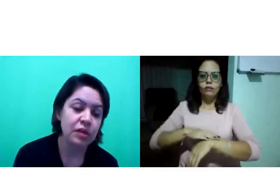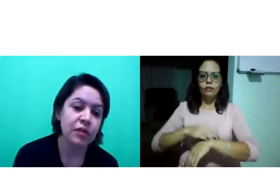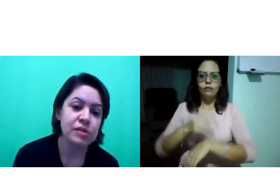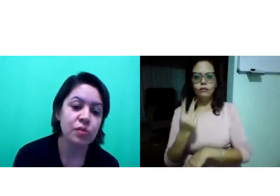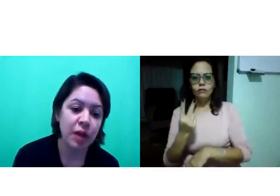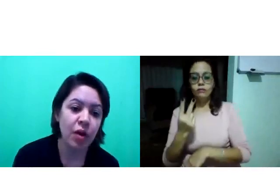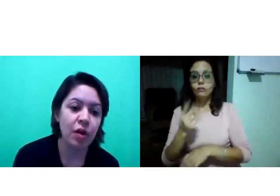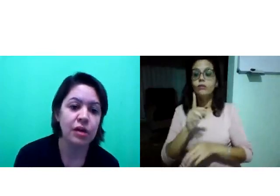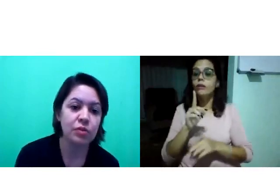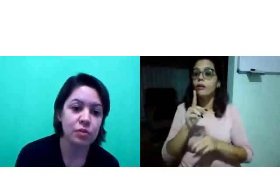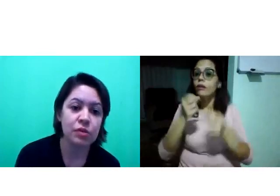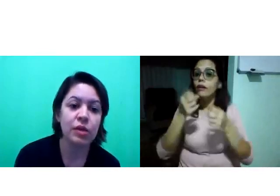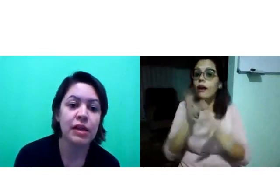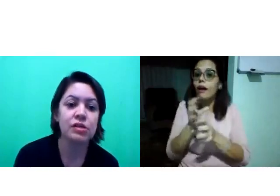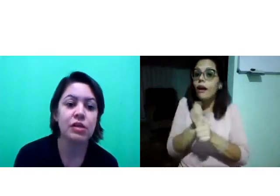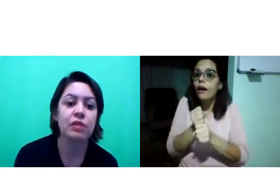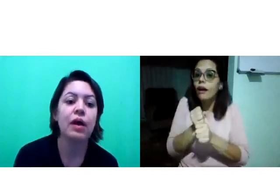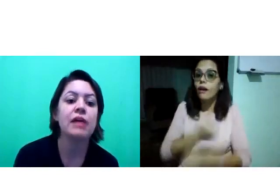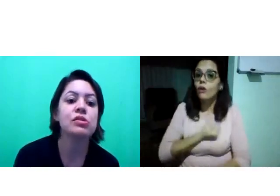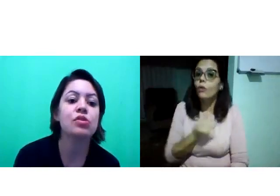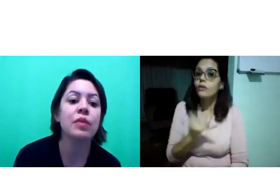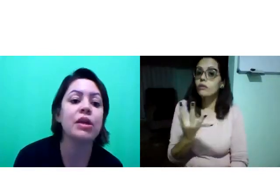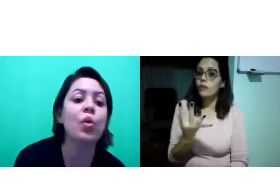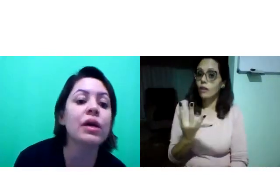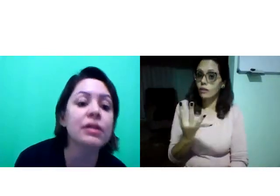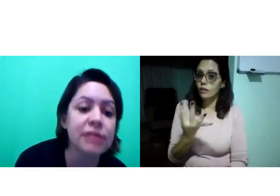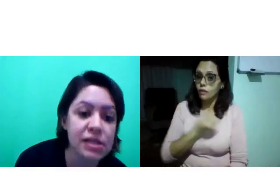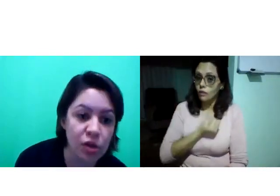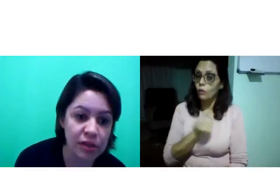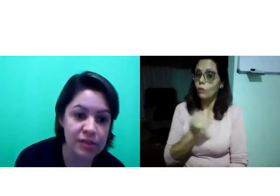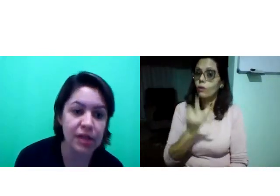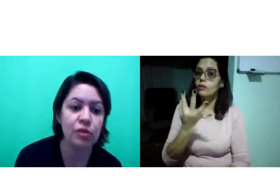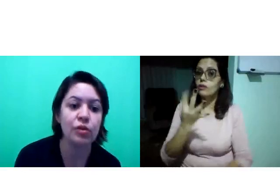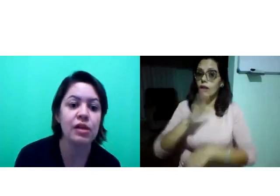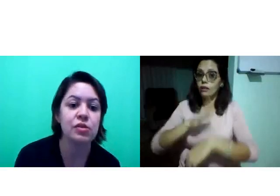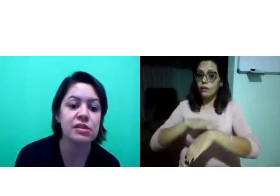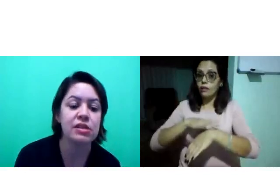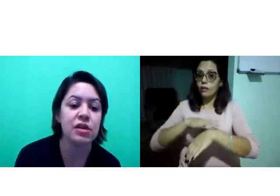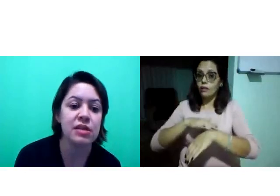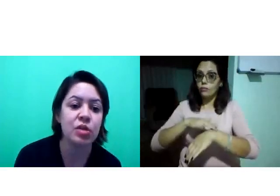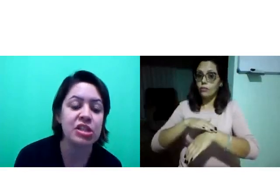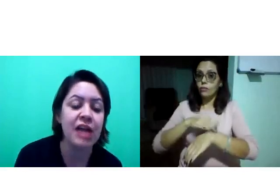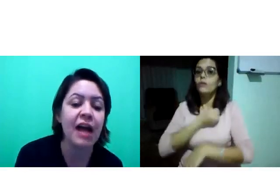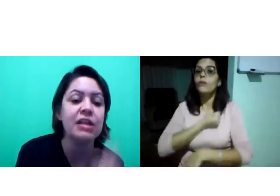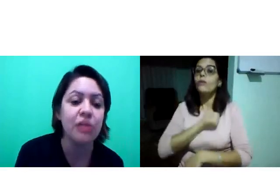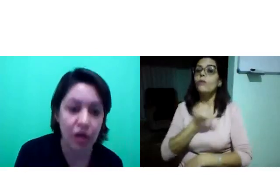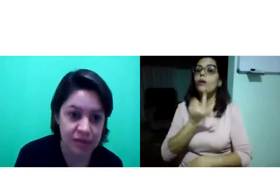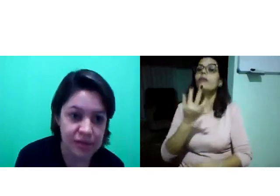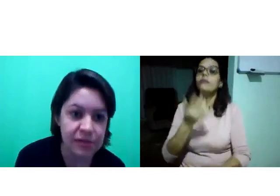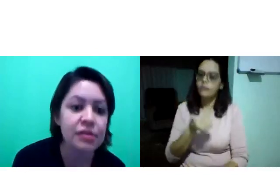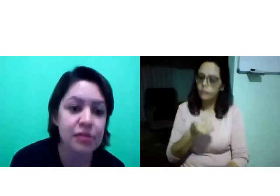Não faço uma hora relacionada à soma de quantas horas, né? Quando eu relaciono essas horas, a quantidade